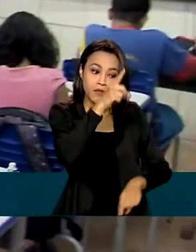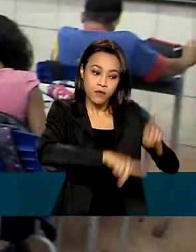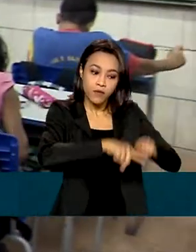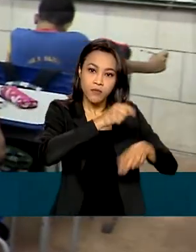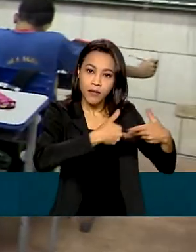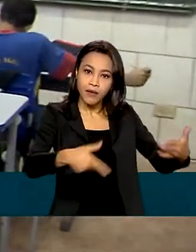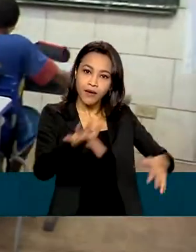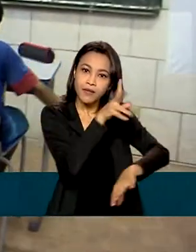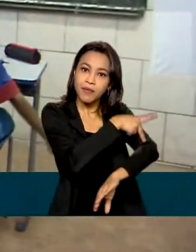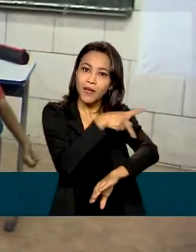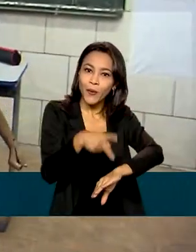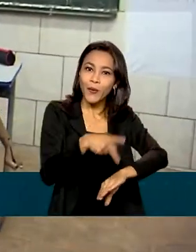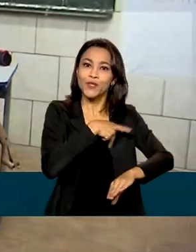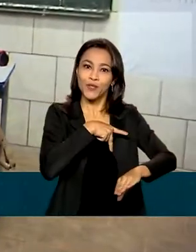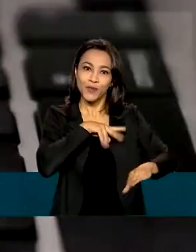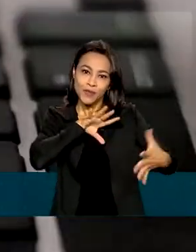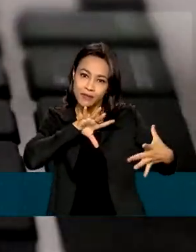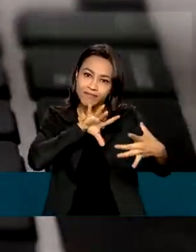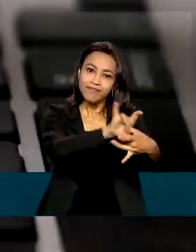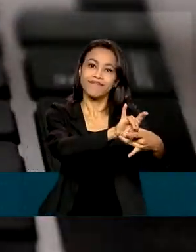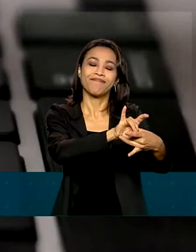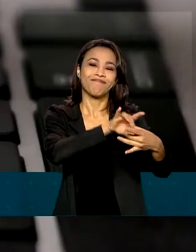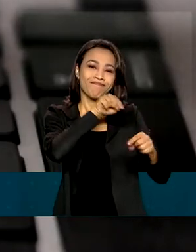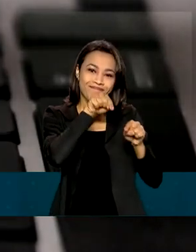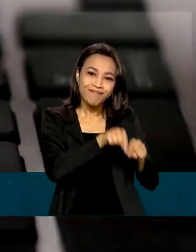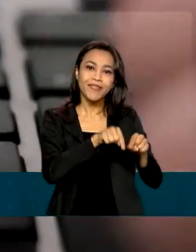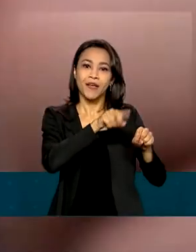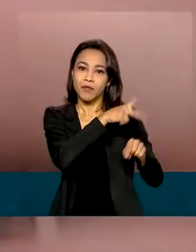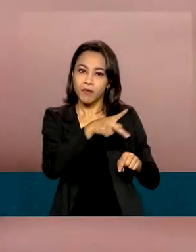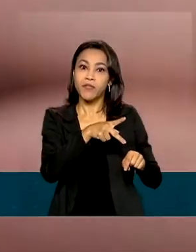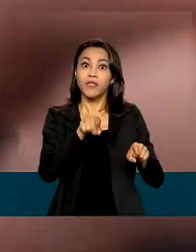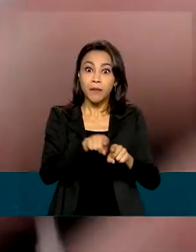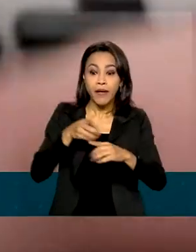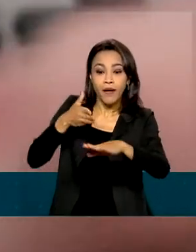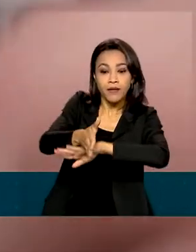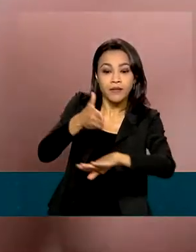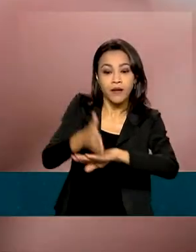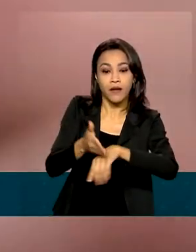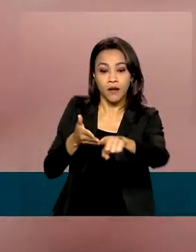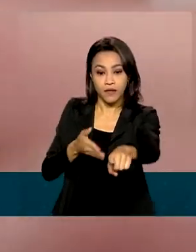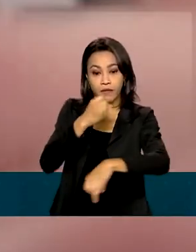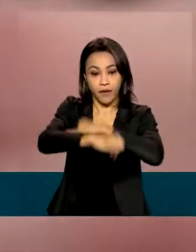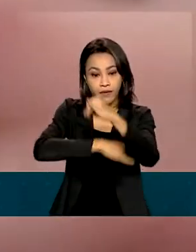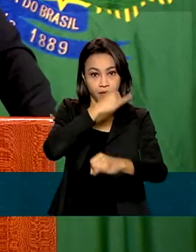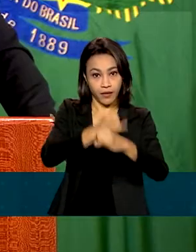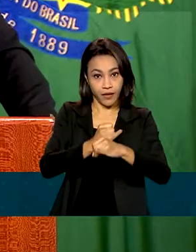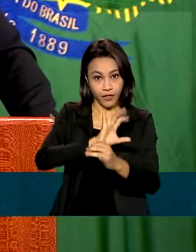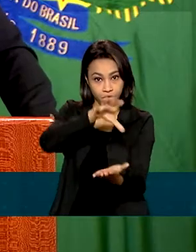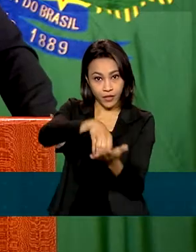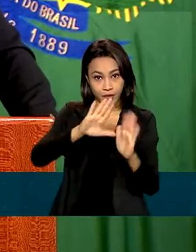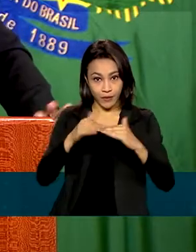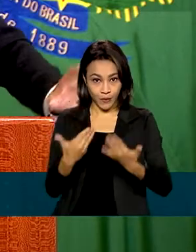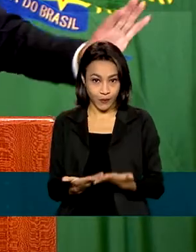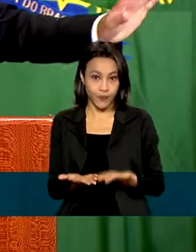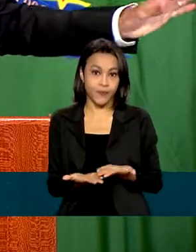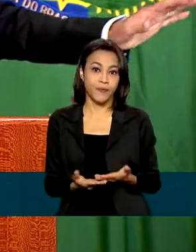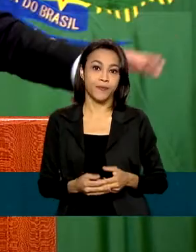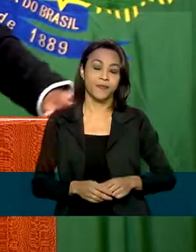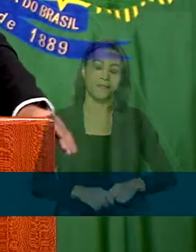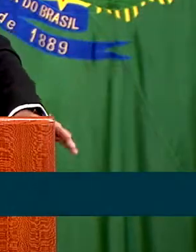estruturados para professores, além de melhorias no acesso à internet nos centros de ensino. Esse método,